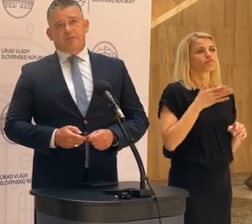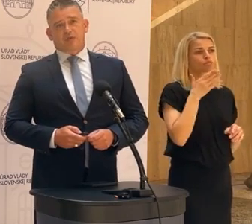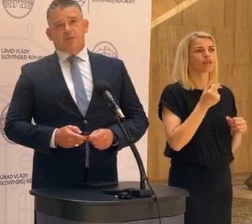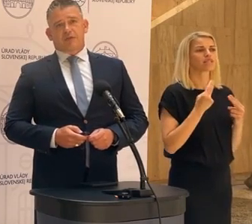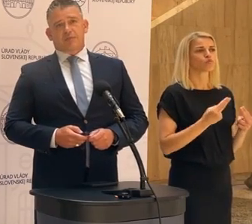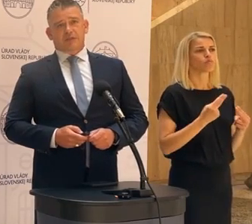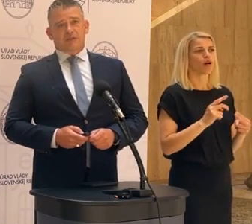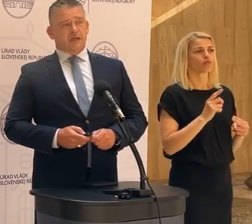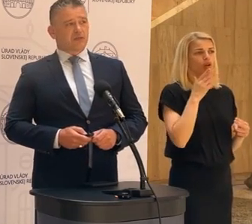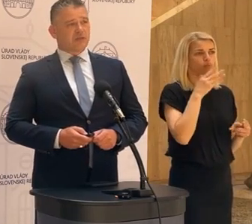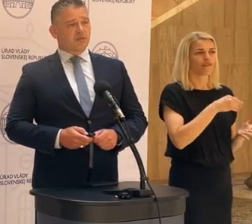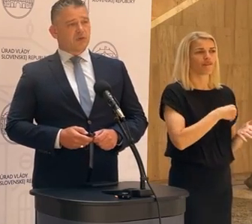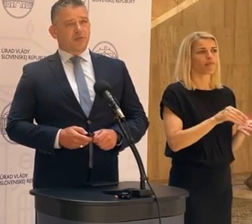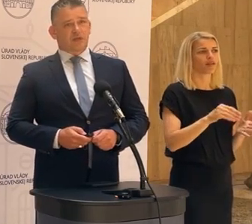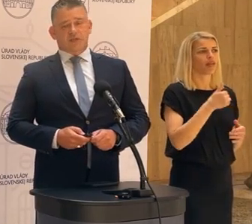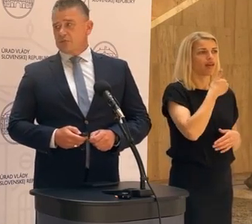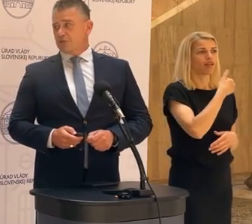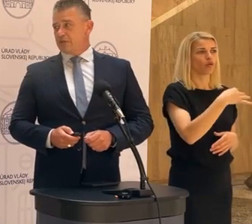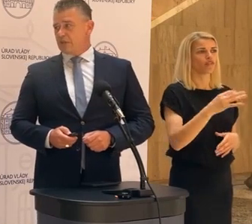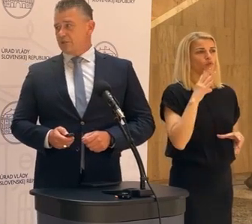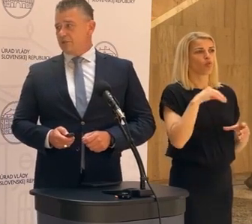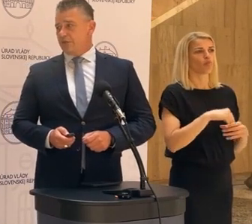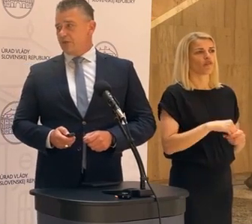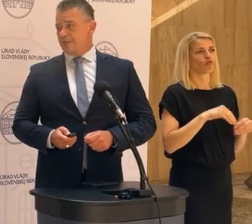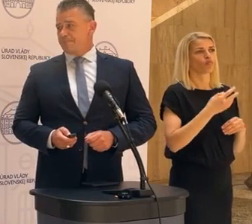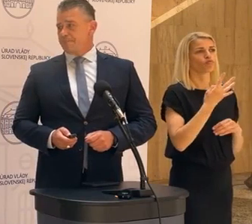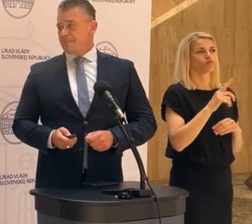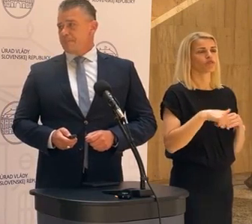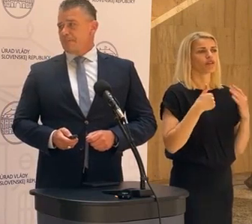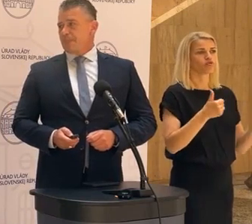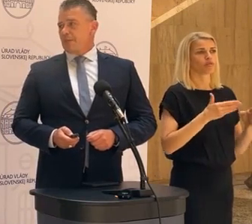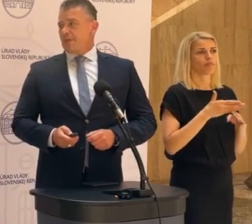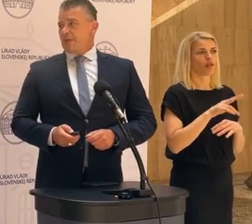ktorá bude vyplatená jednotlivým ubytovateľom 4,6 milióna.